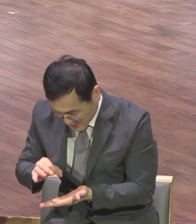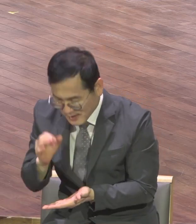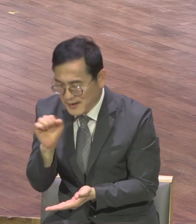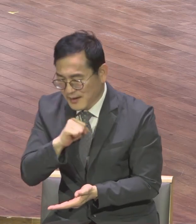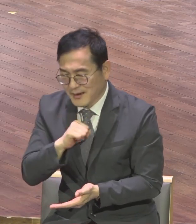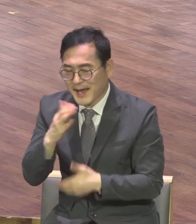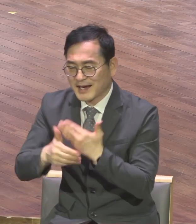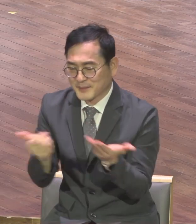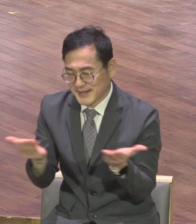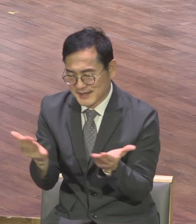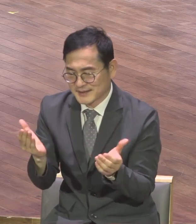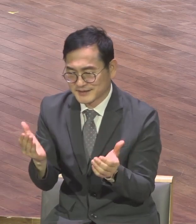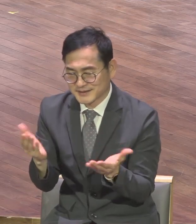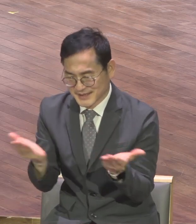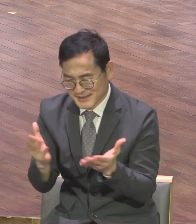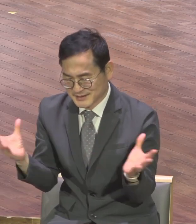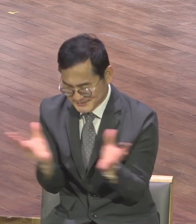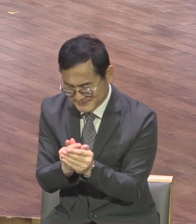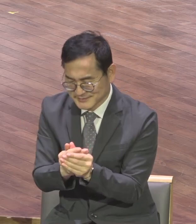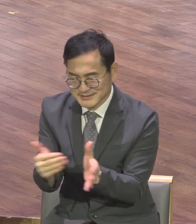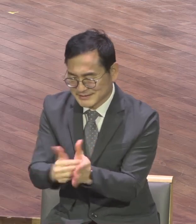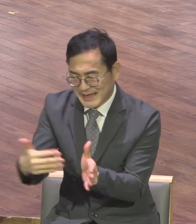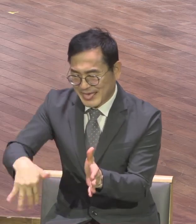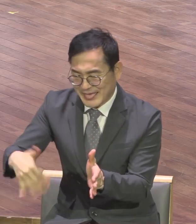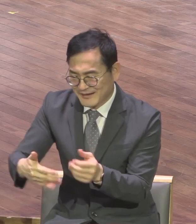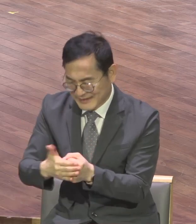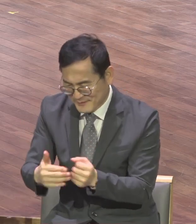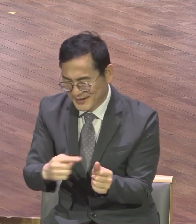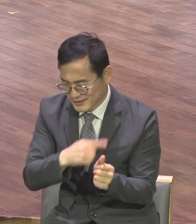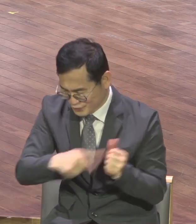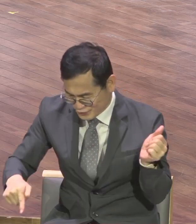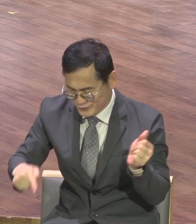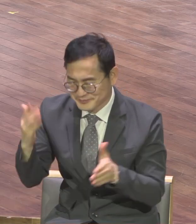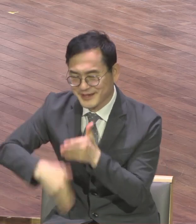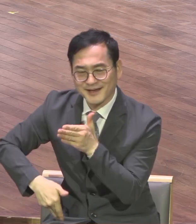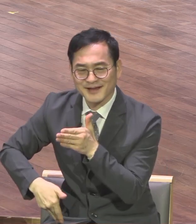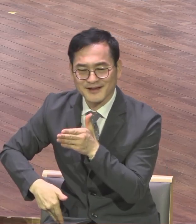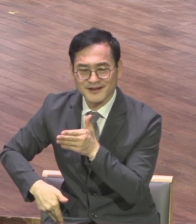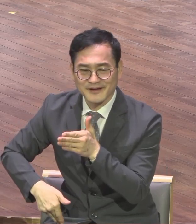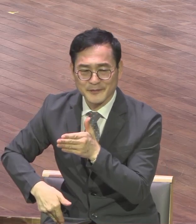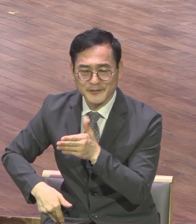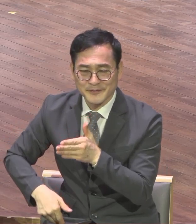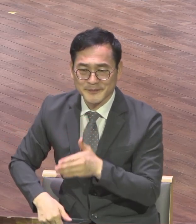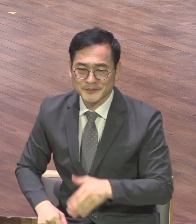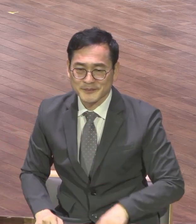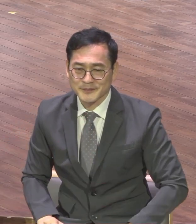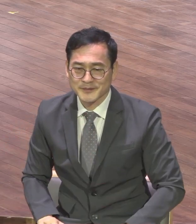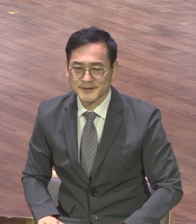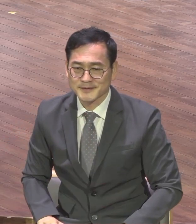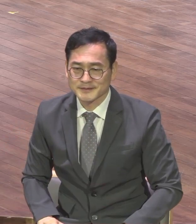아프리카 성교의 아버지로 불리는 데이비드 리빙스톤 이 성교사님에게 종종